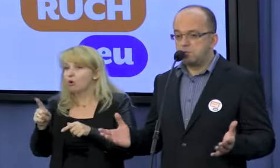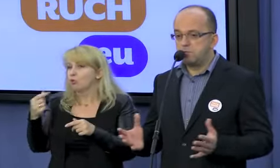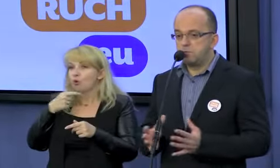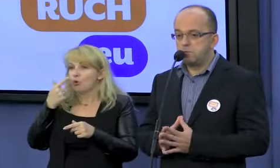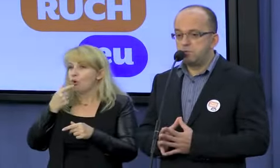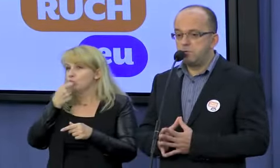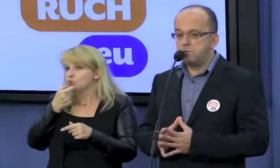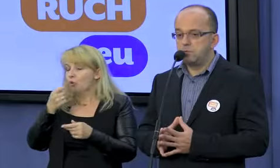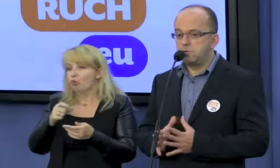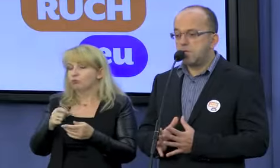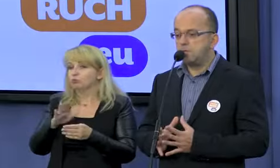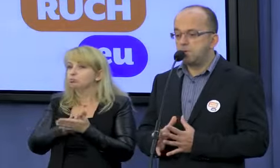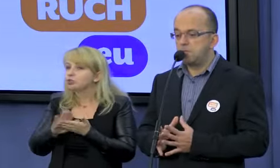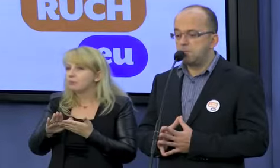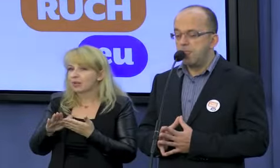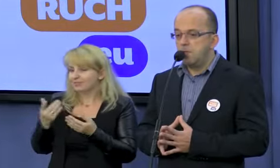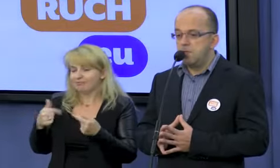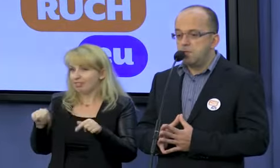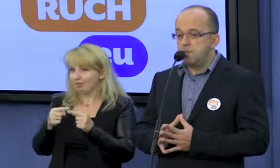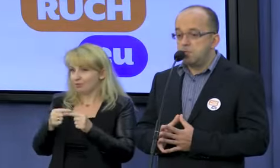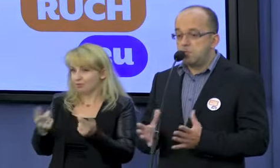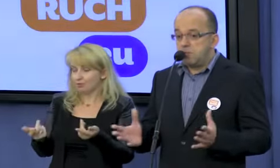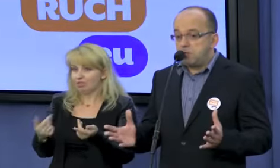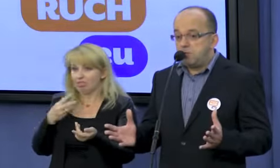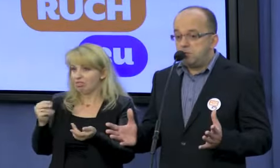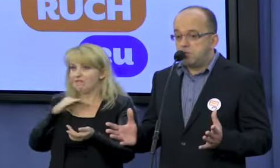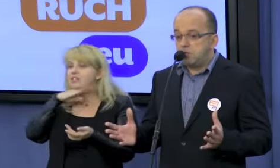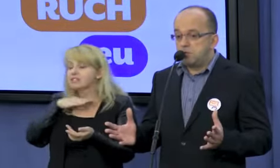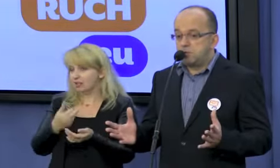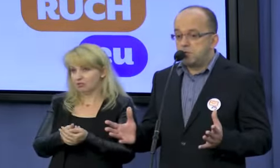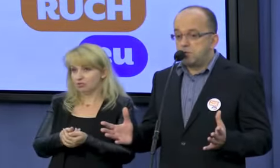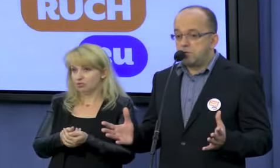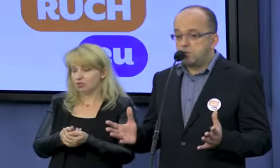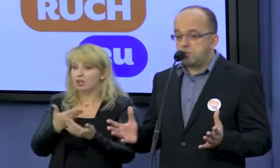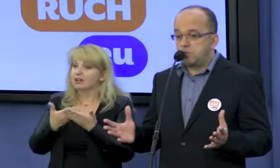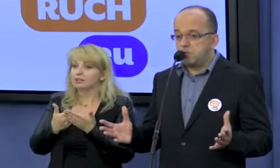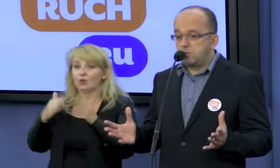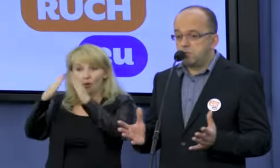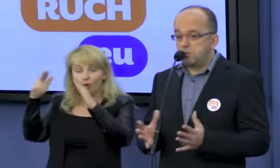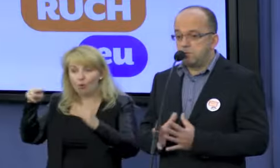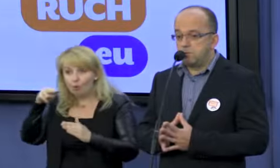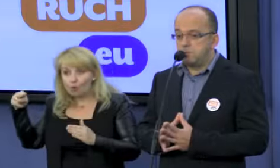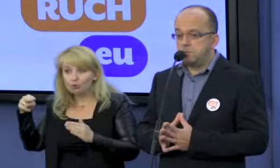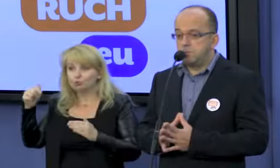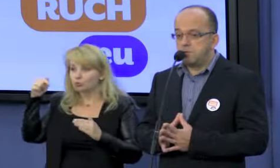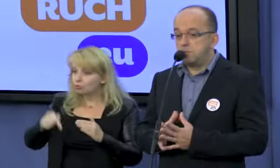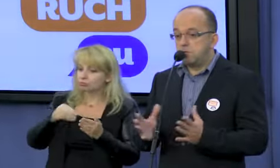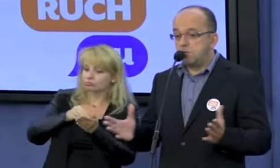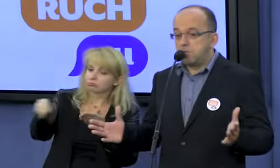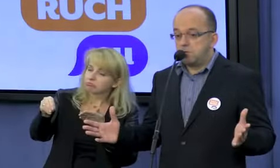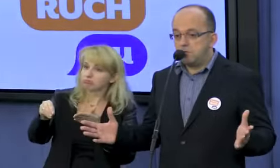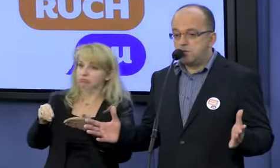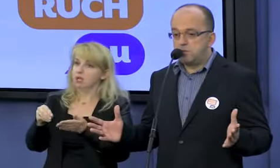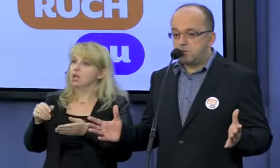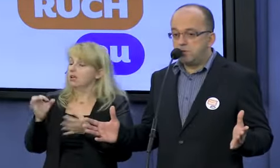przepraszam, tu brzmi kuriozalnie bardzo. Więc jeszcze raz widzimy, że ten Kościół niestety na pewno